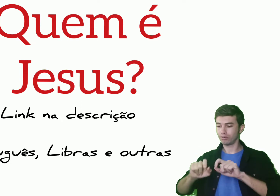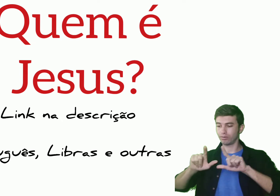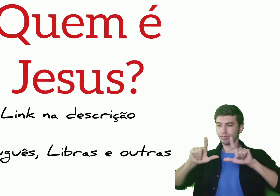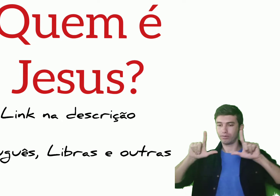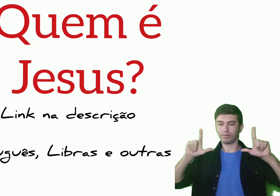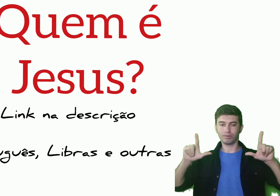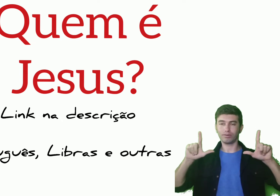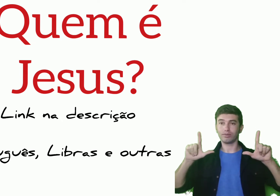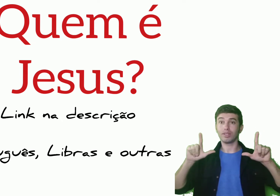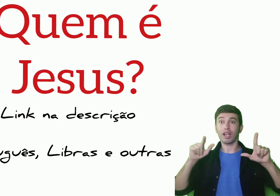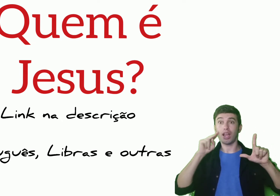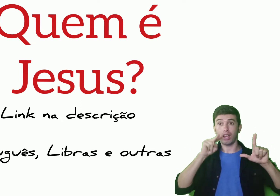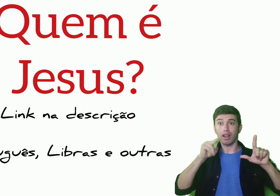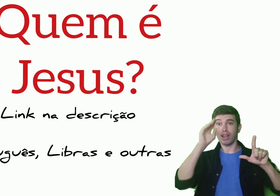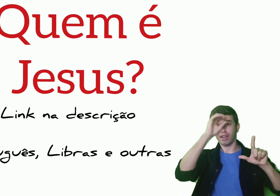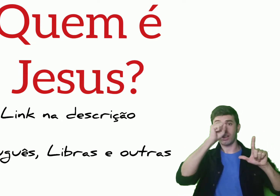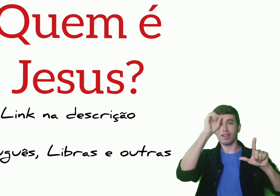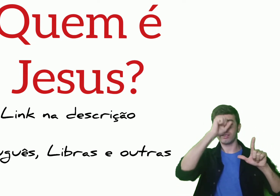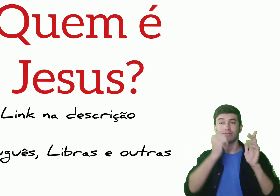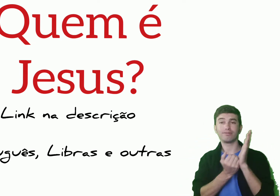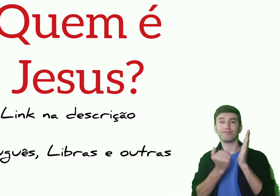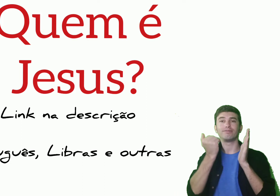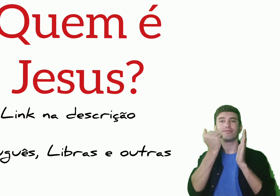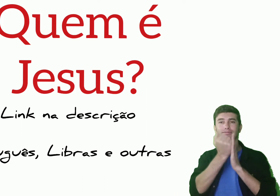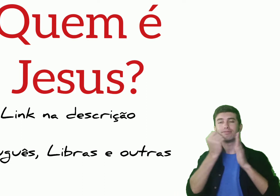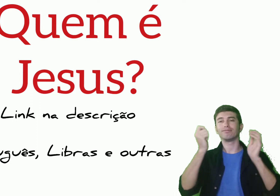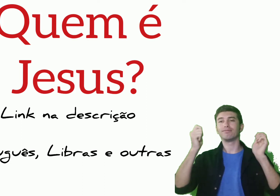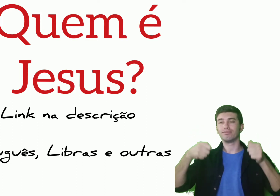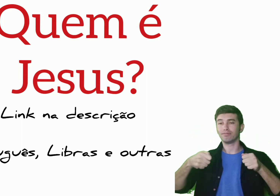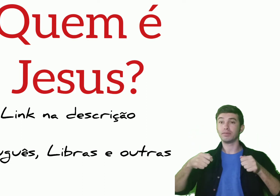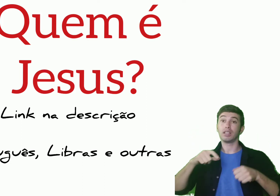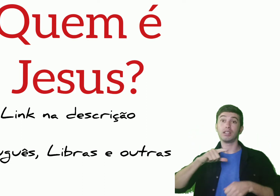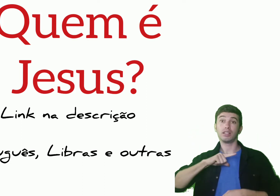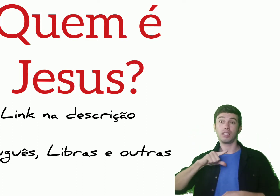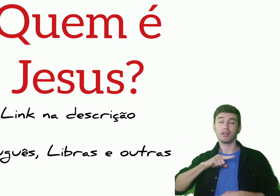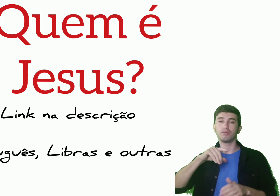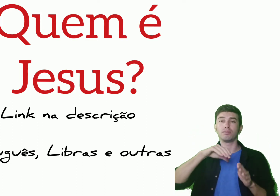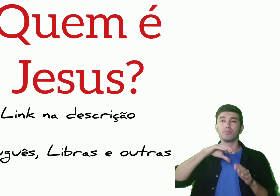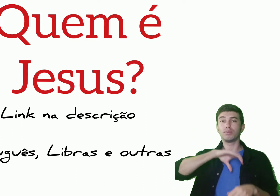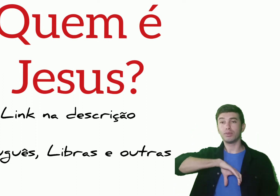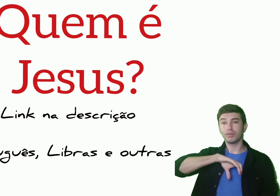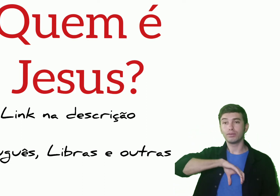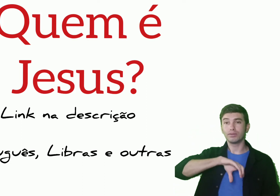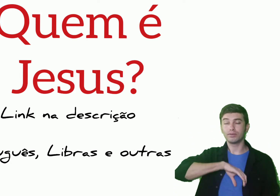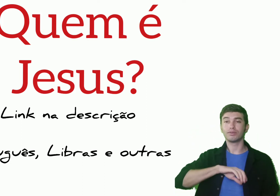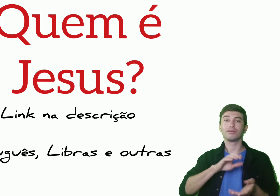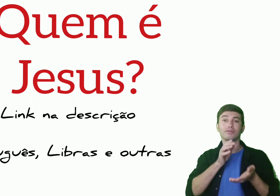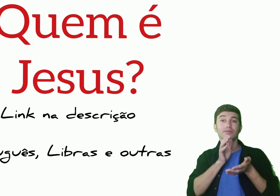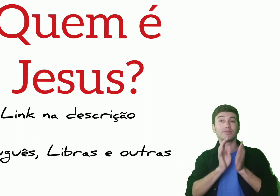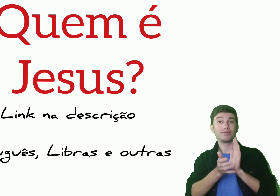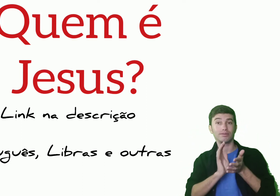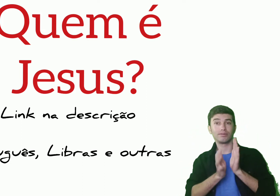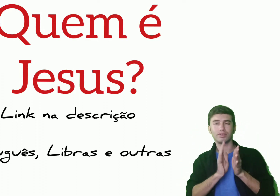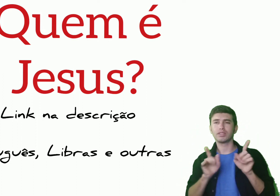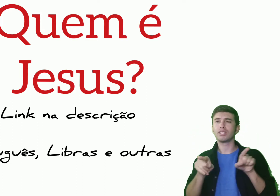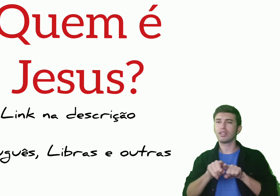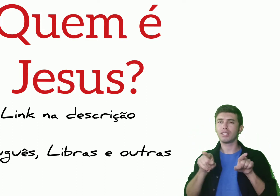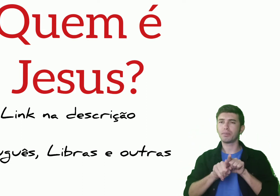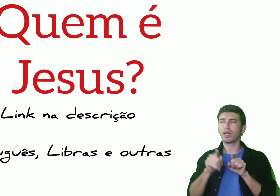artigo bem interessante explicando este assunto. Aí terá o link em português e